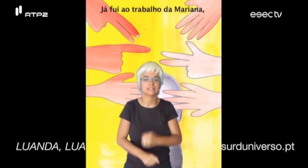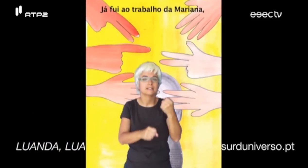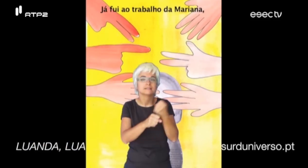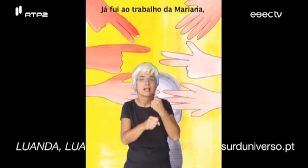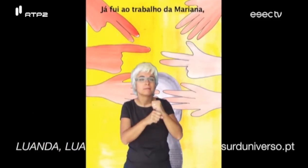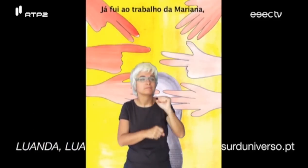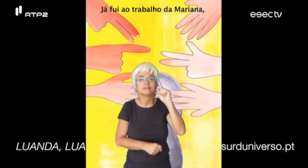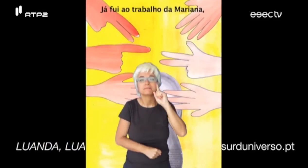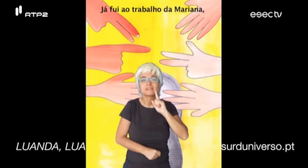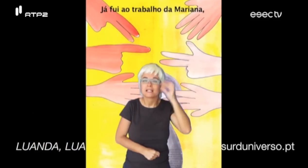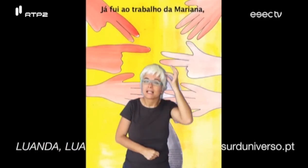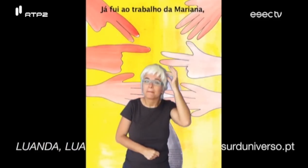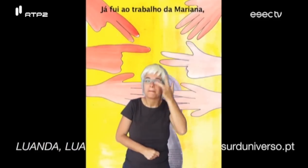Já fui ao trabalho da Mariana.